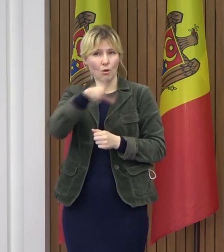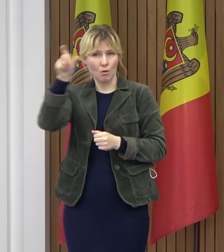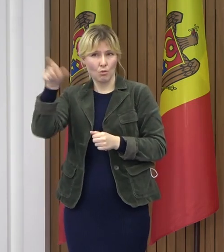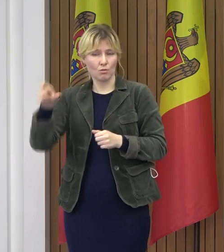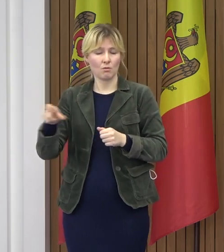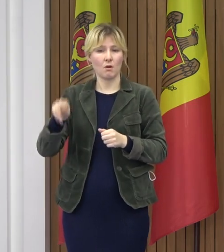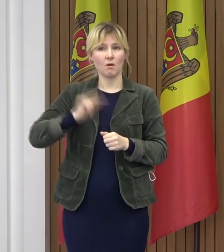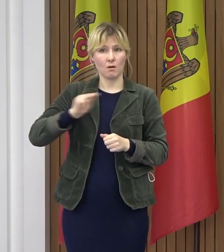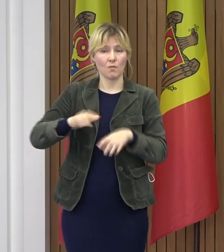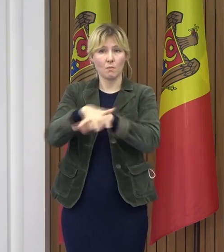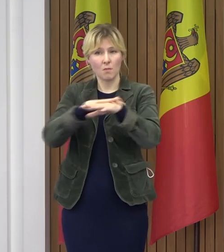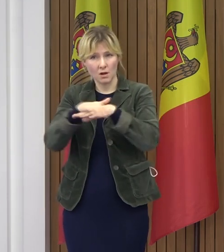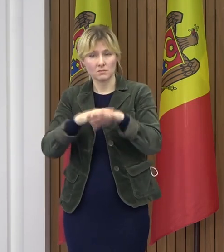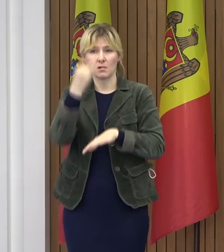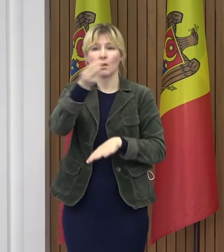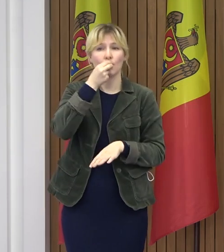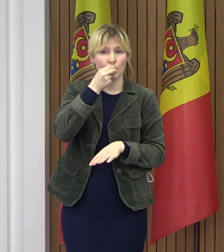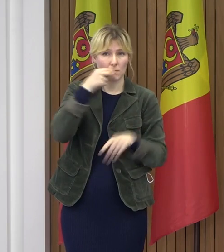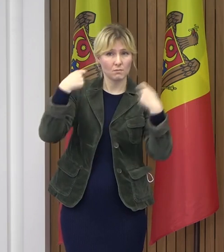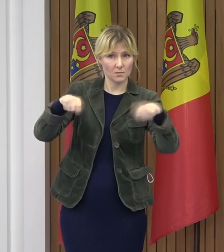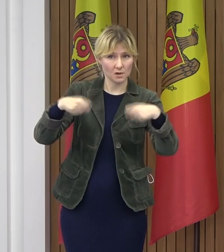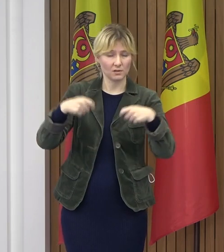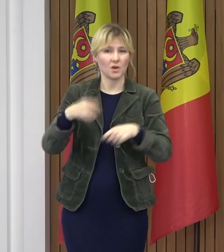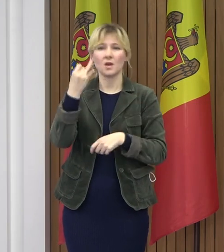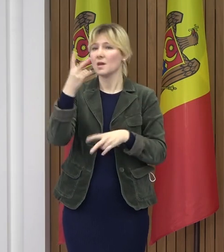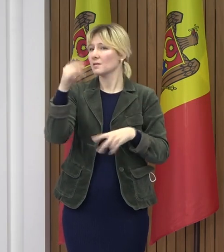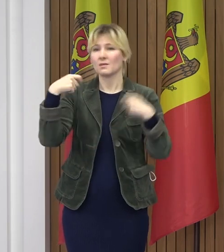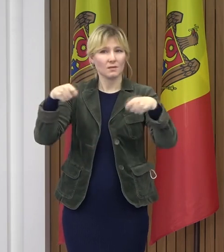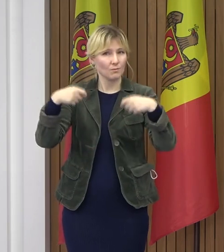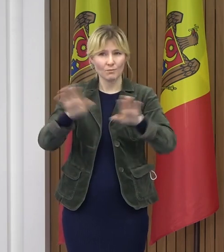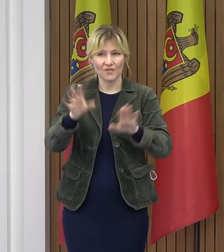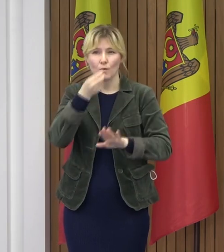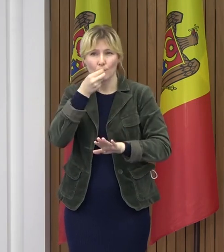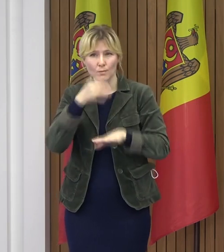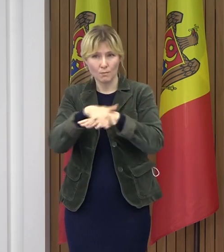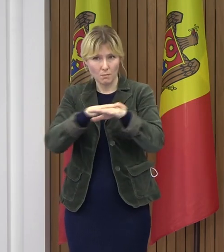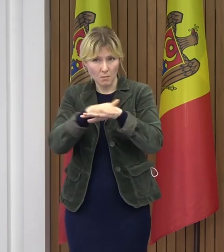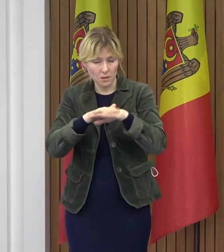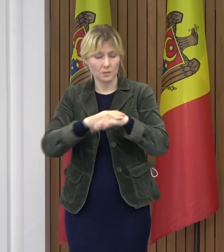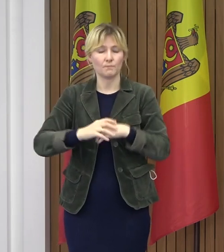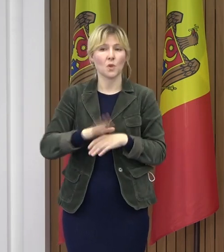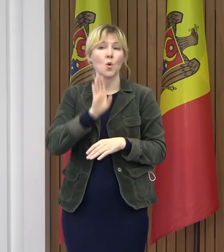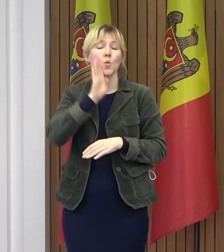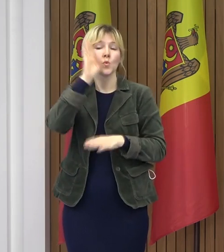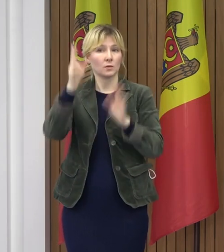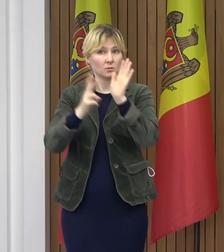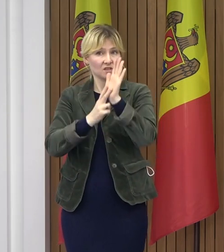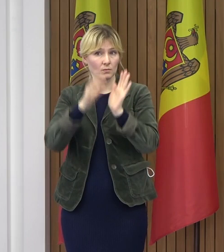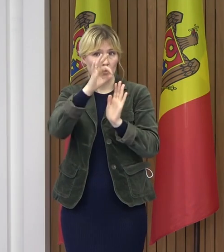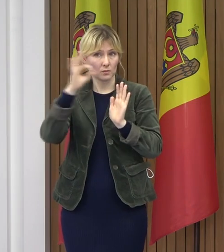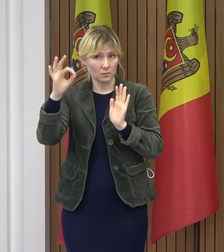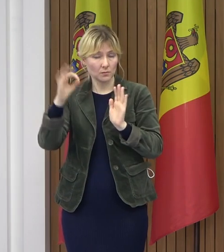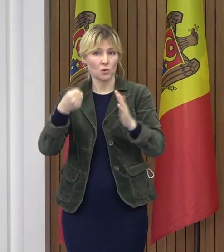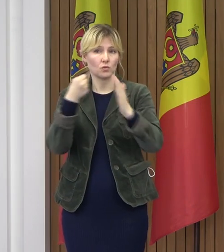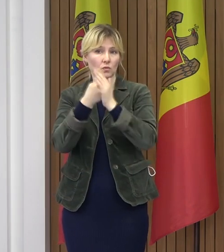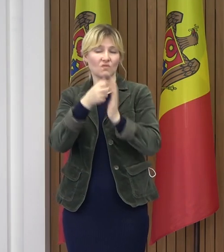piețelor agroalimentare și a piețelor nealimentare de la ora 7 dimineața până la ora